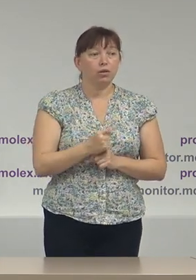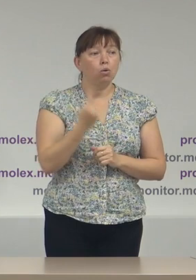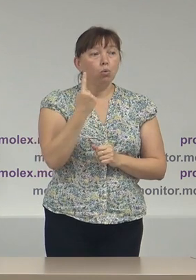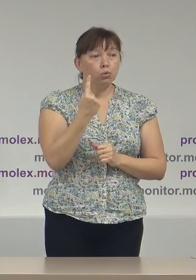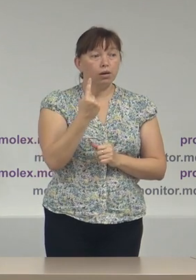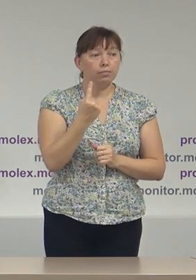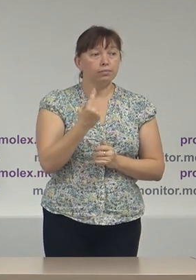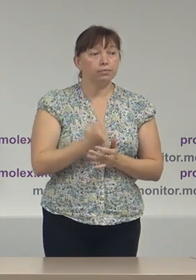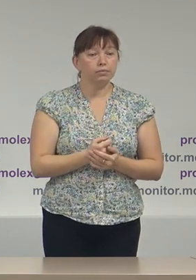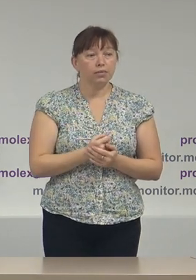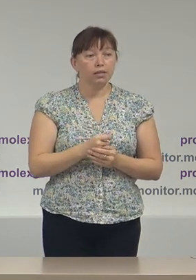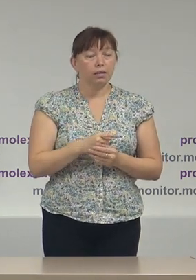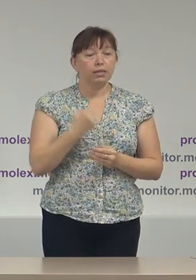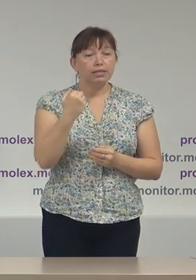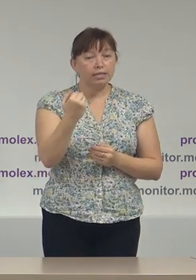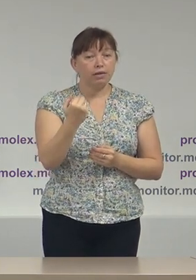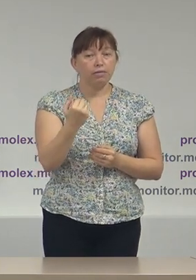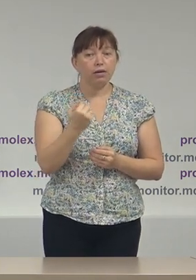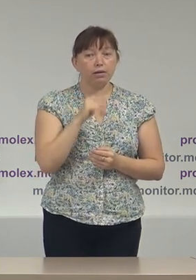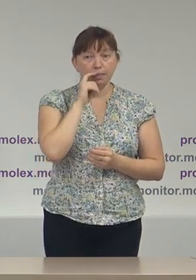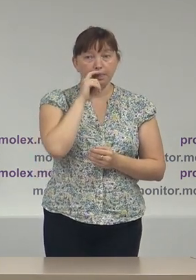se referă la